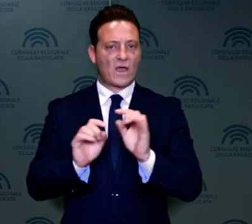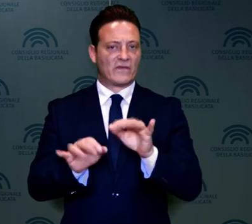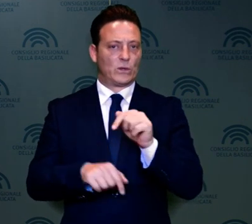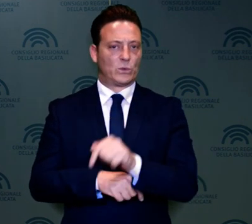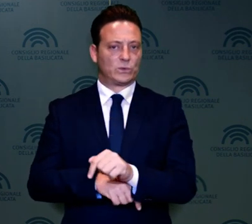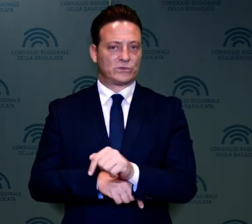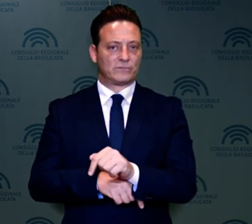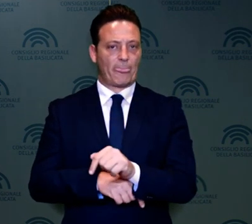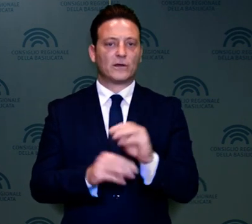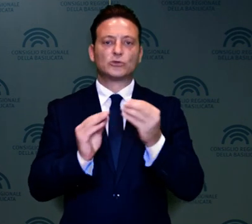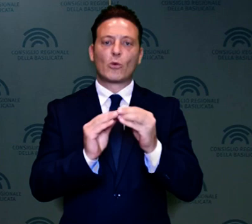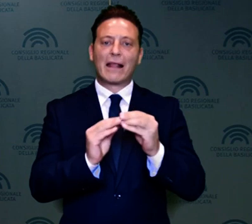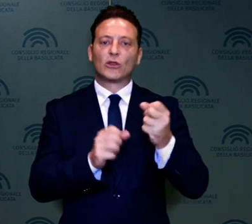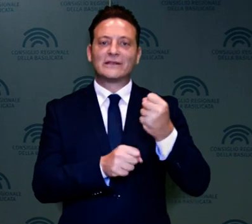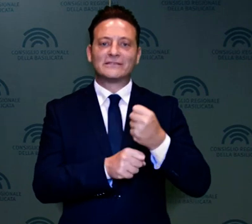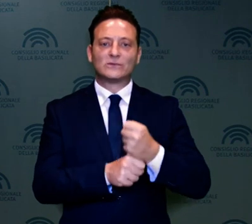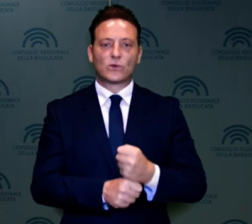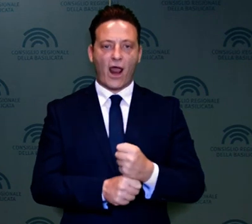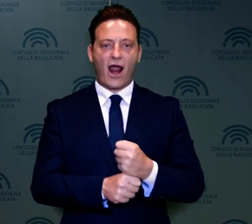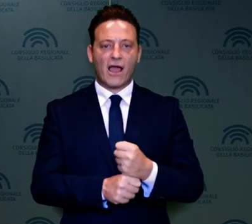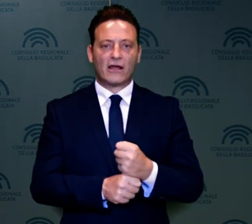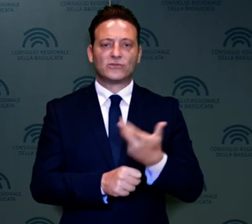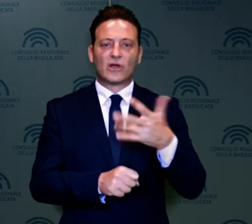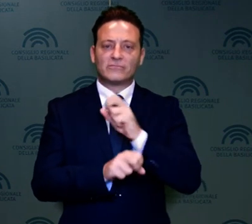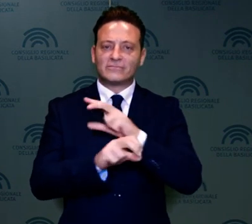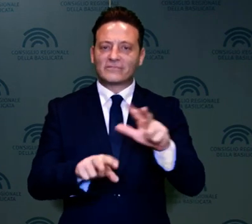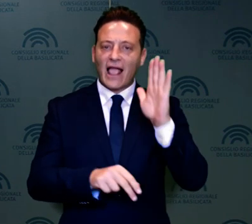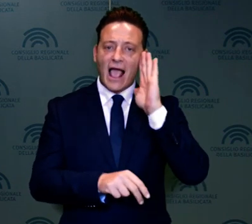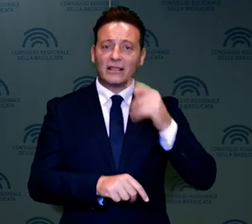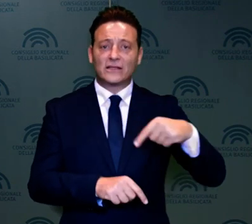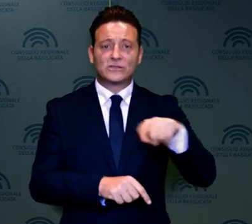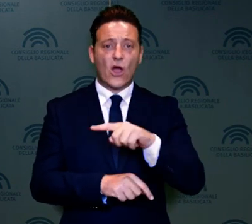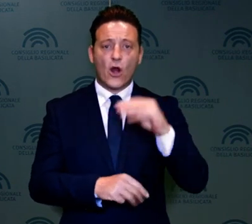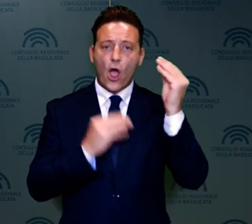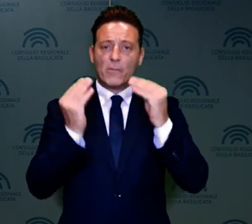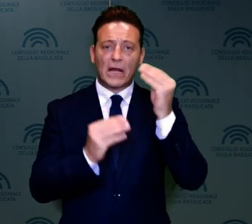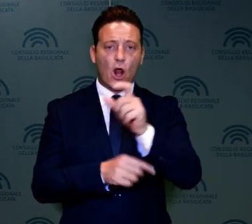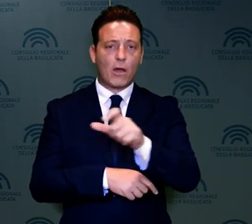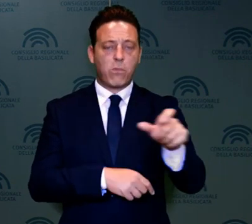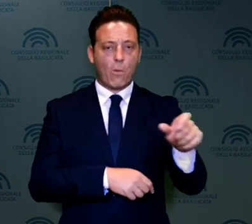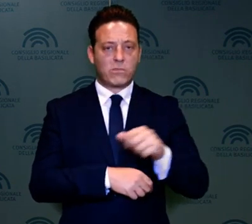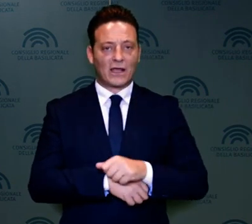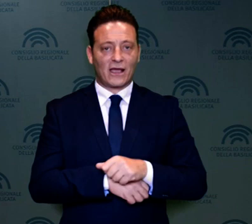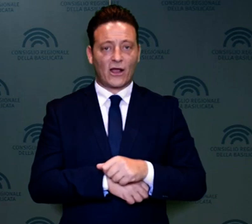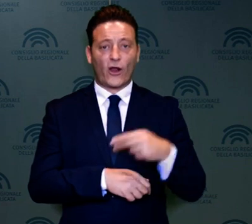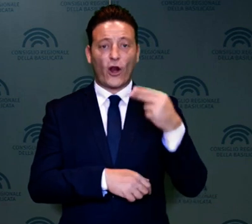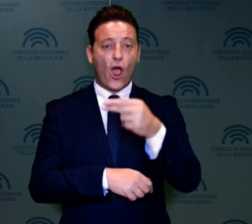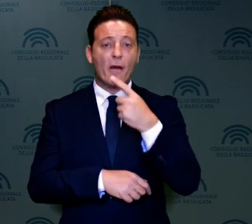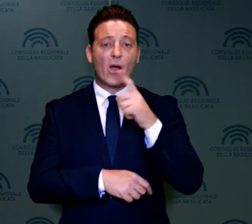coronavirus, con uno strumento istituzionale quale segnale di attenzione verso l'opinione pubblica, in